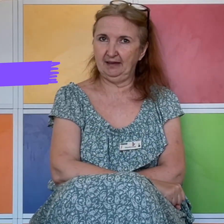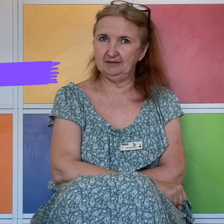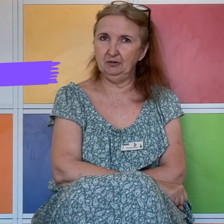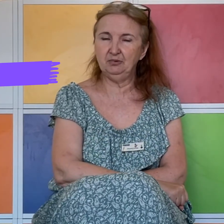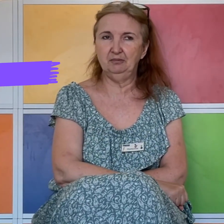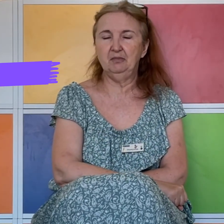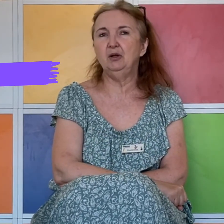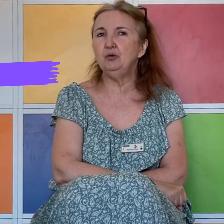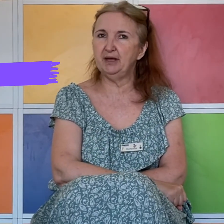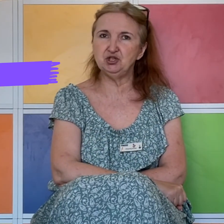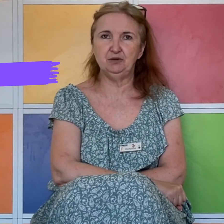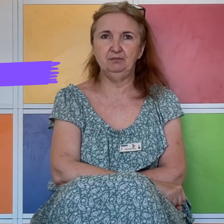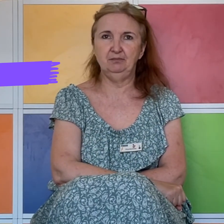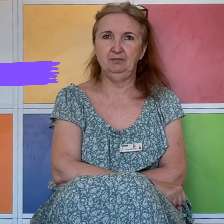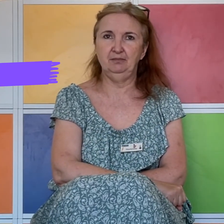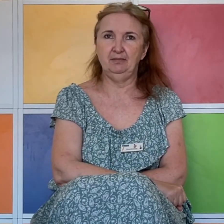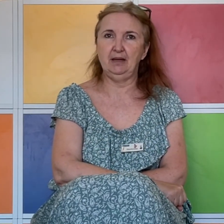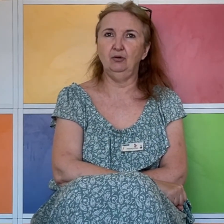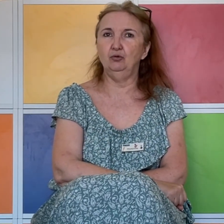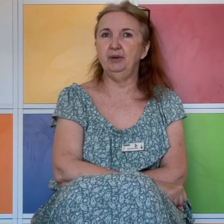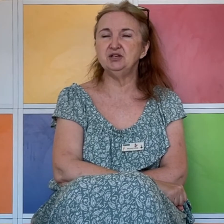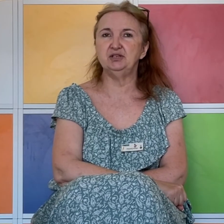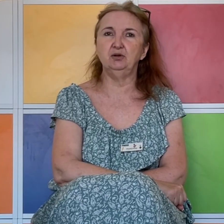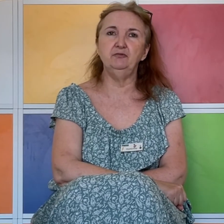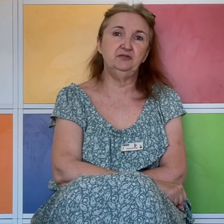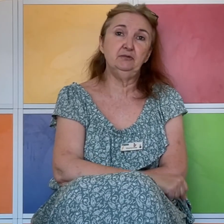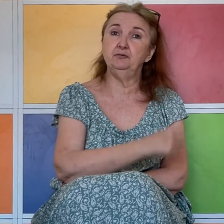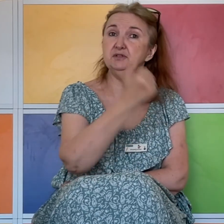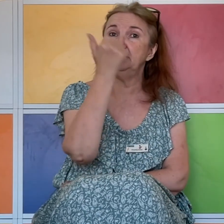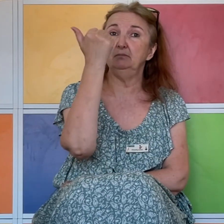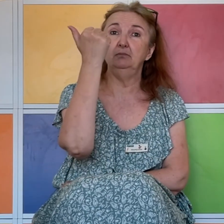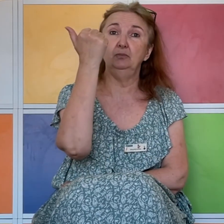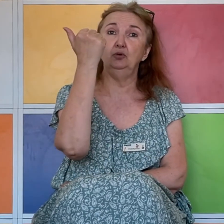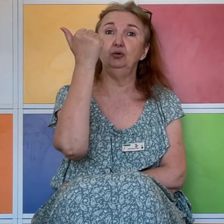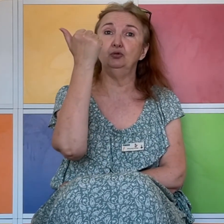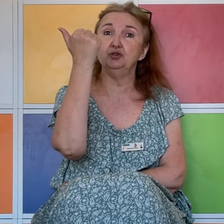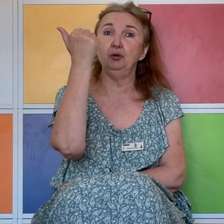exemple, le beige. Alors, le beige, c'est comme si vous faisiez de l'autostop.